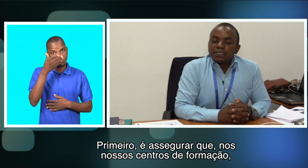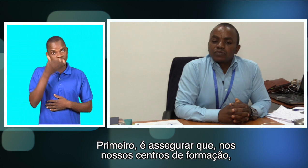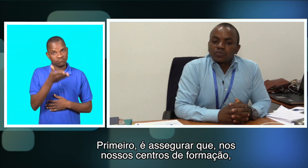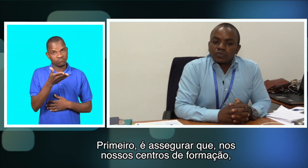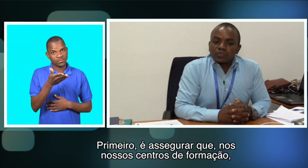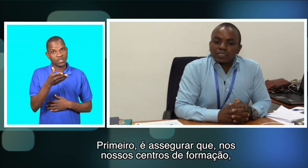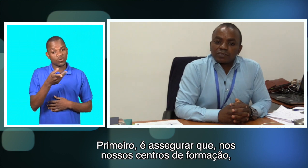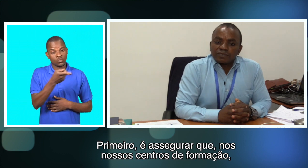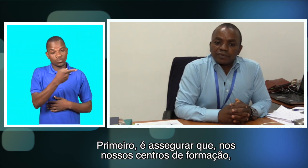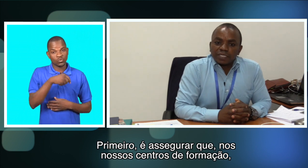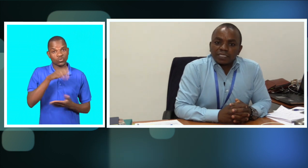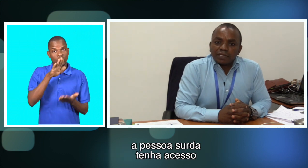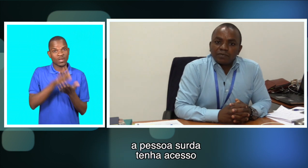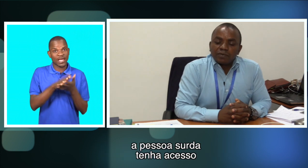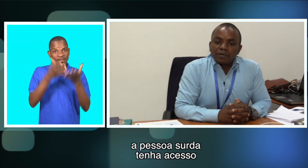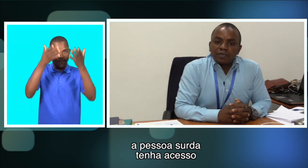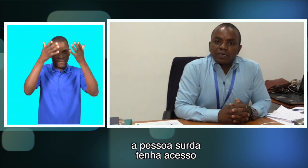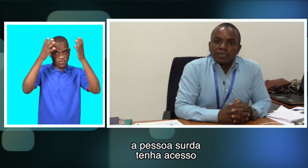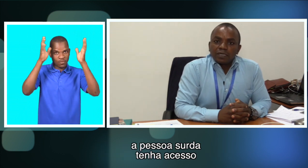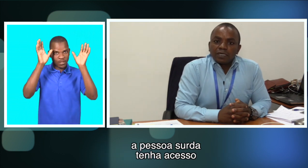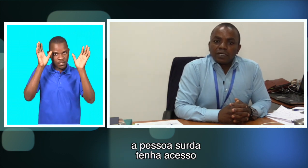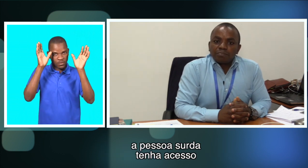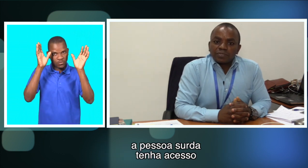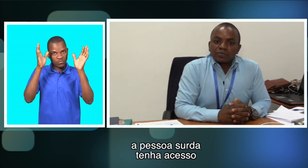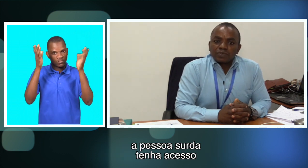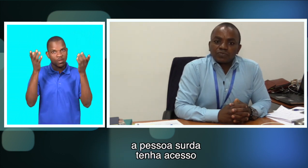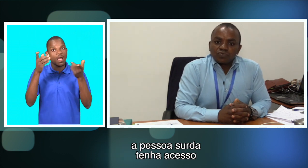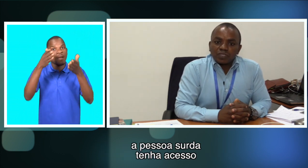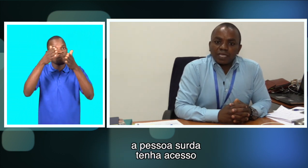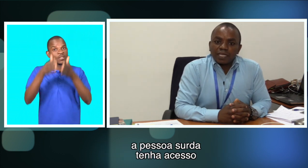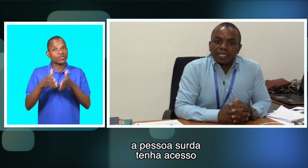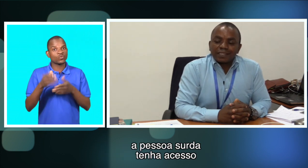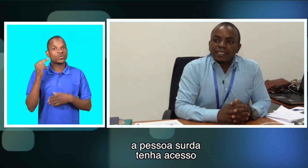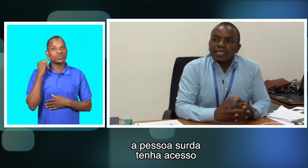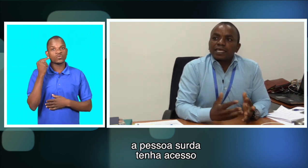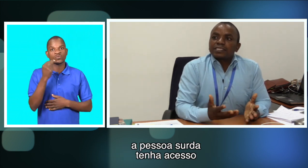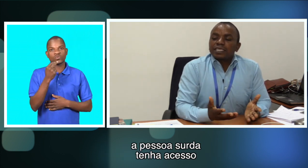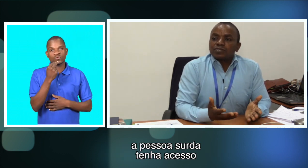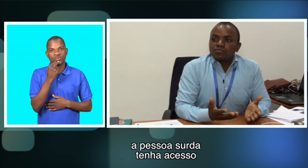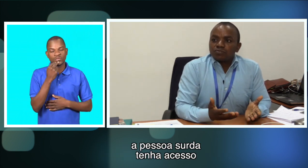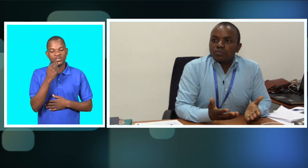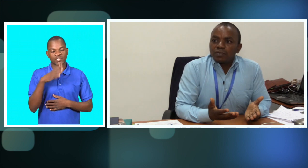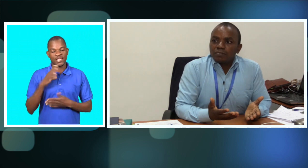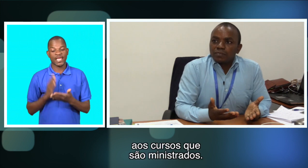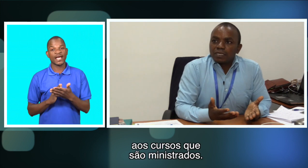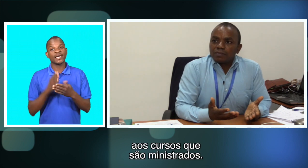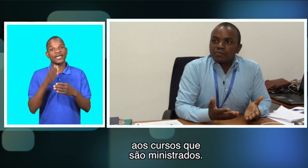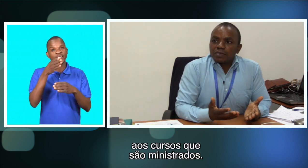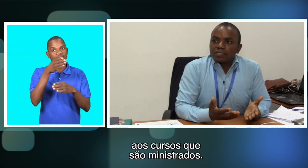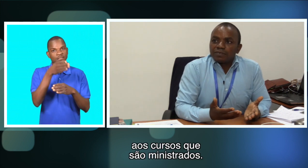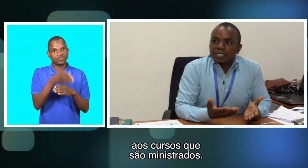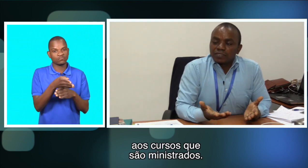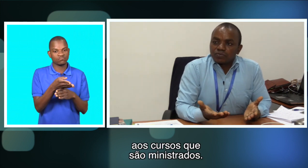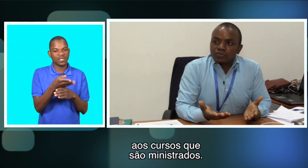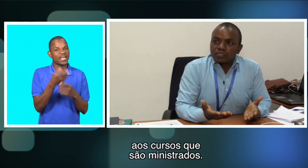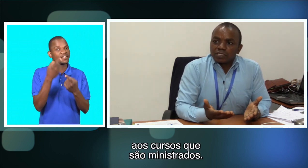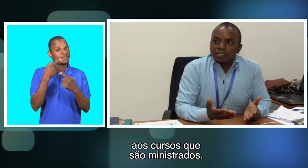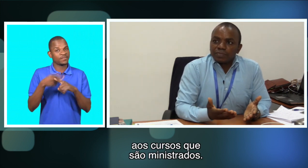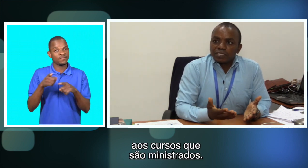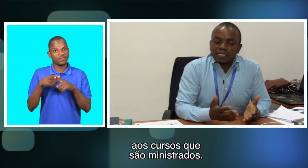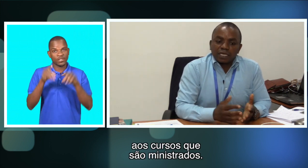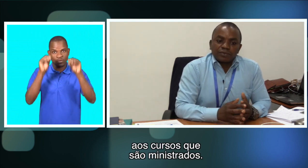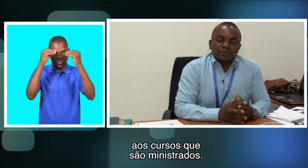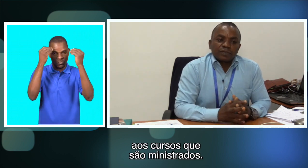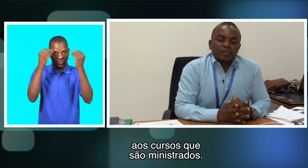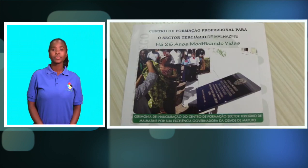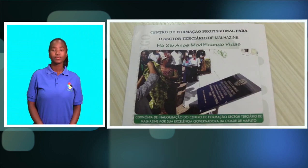Nos nossos centros de formação A pessoa surda Ela tem acesso Tanto aos demais cursos que